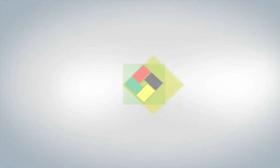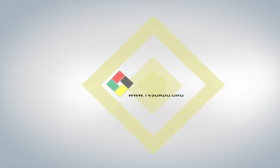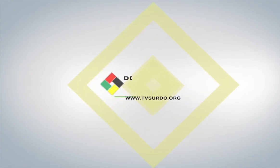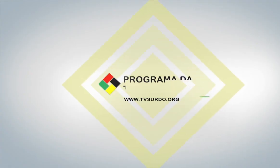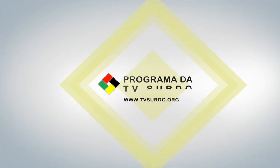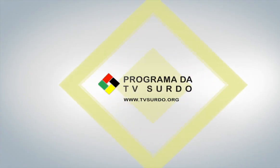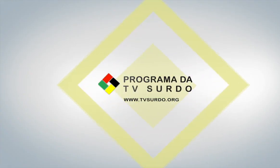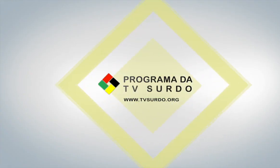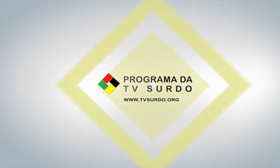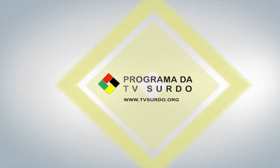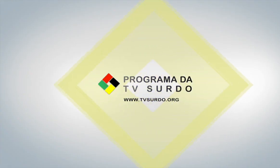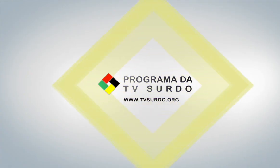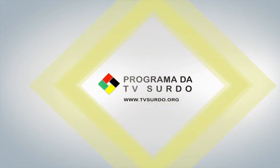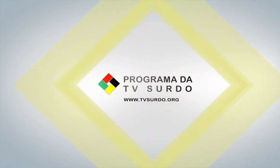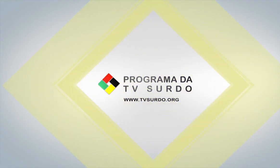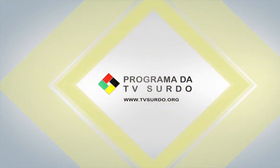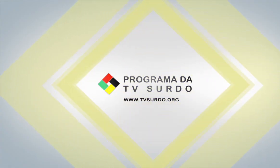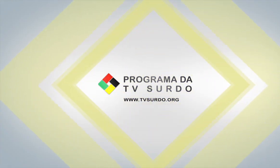Forte abraço para todos Forte abraço para todos